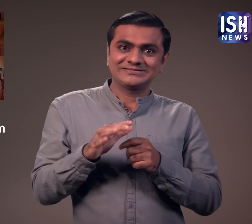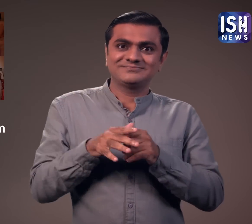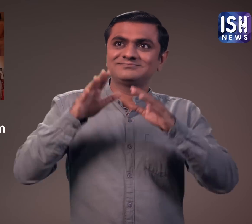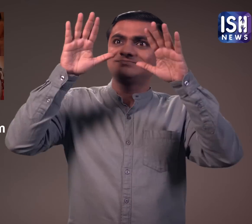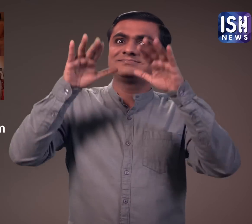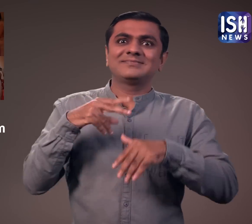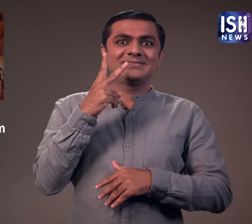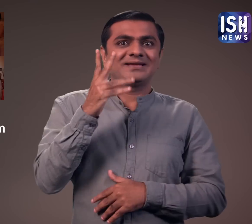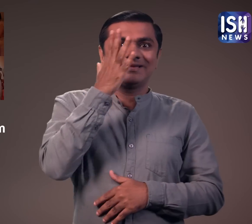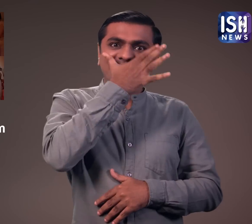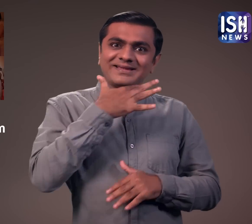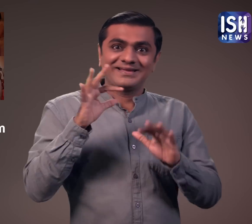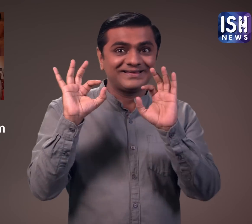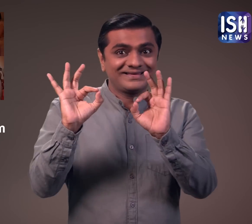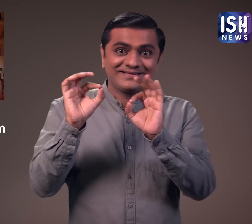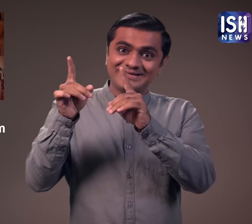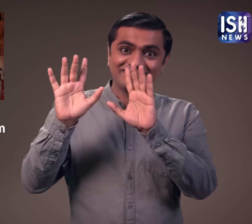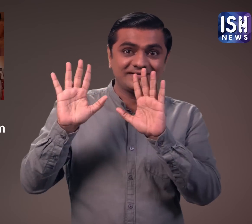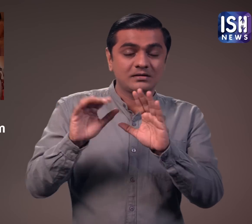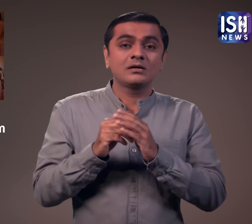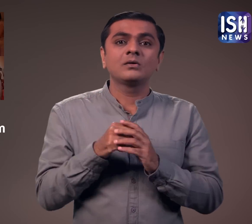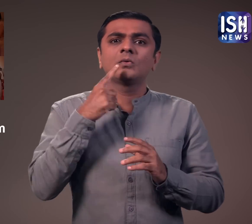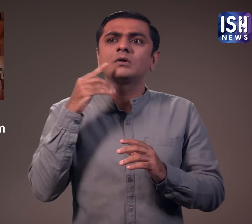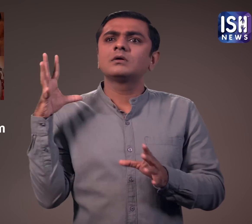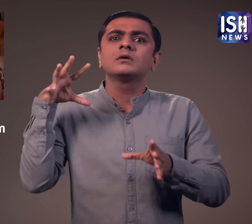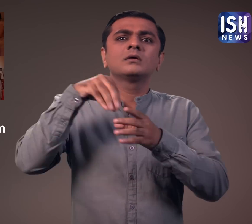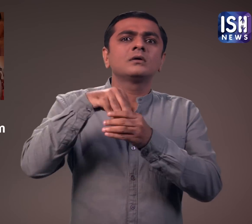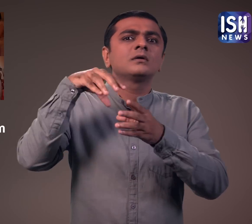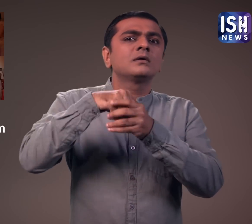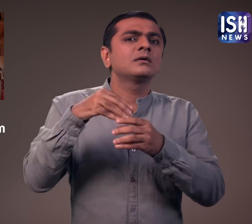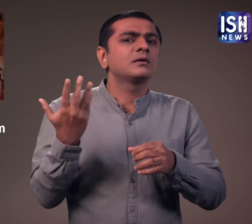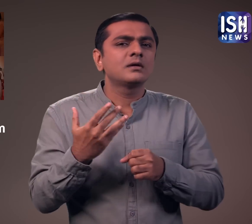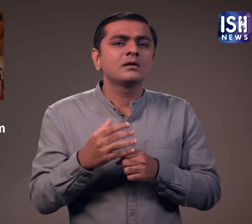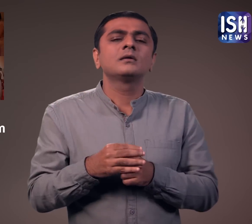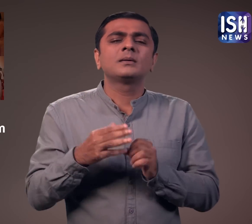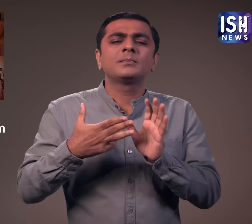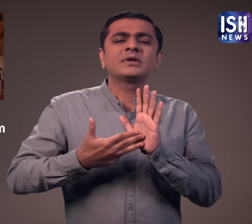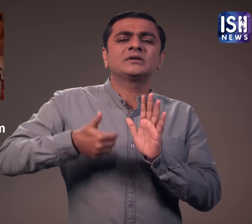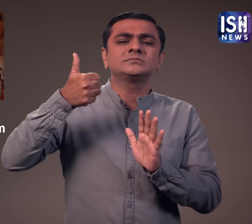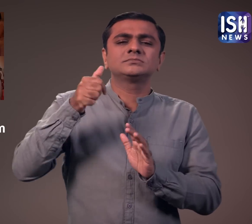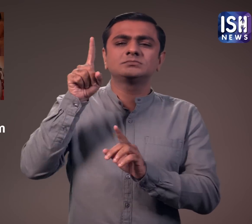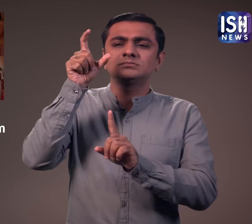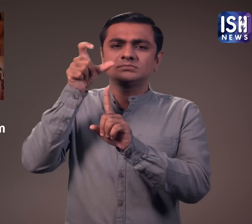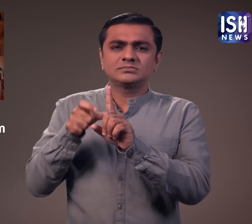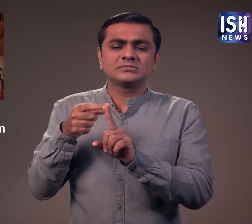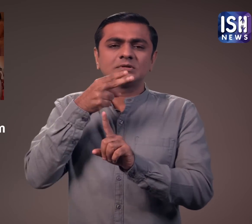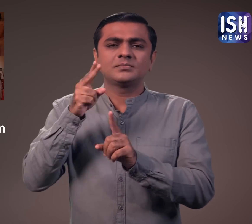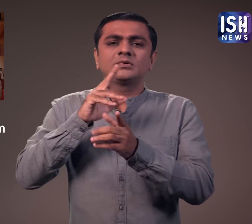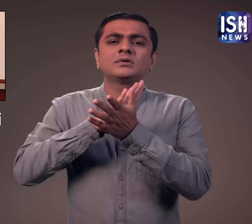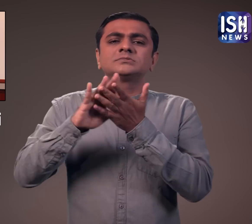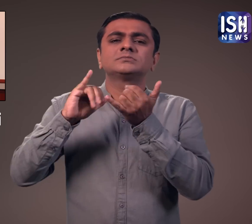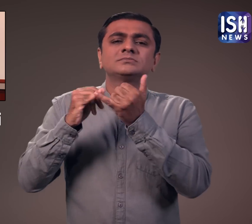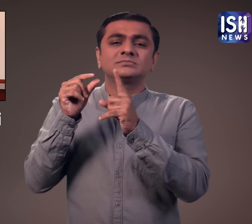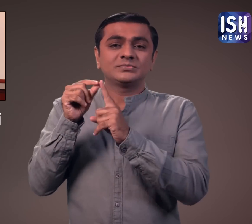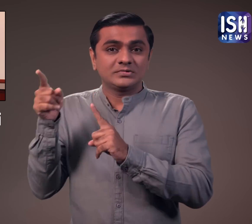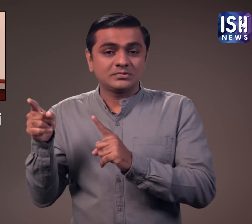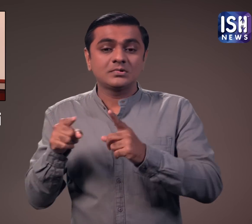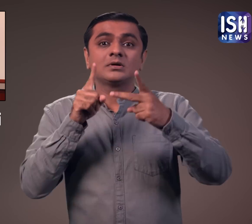हर्दीप सिंग पूरी, लोकसभा अध्यक्ष ओम बिरला और